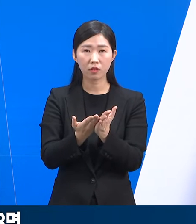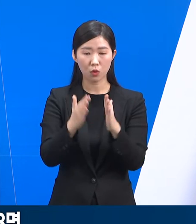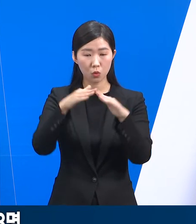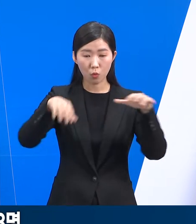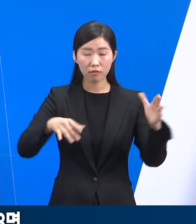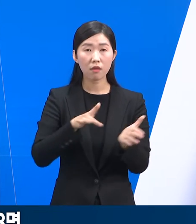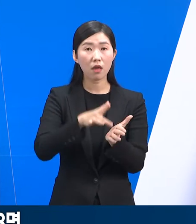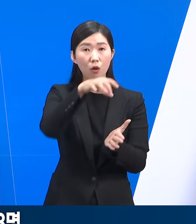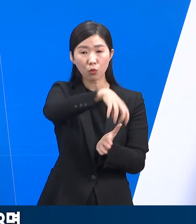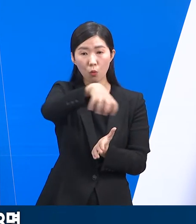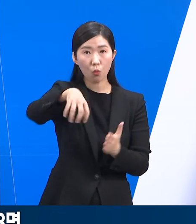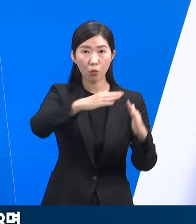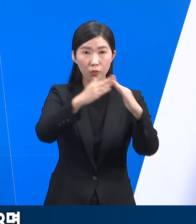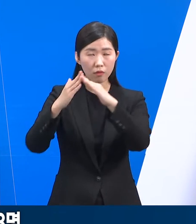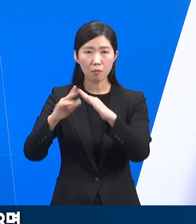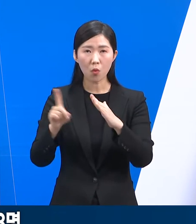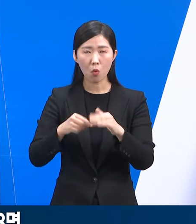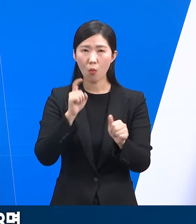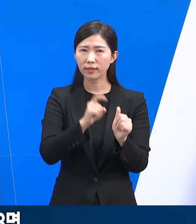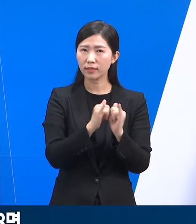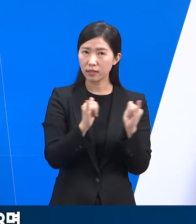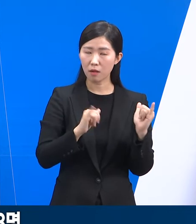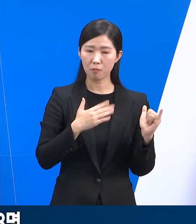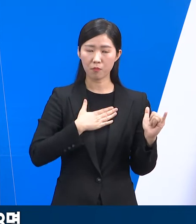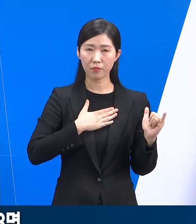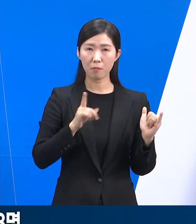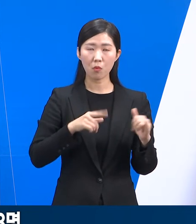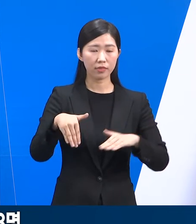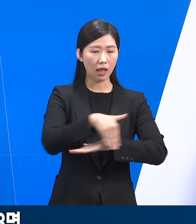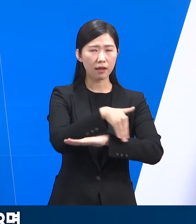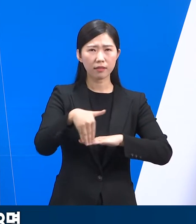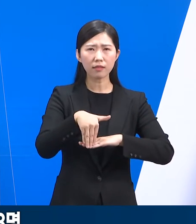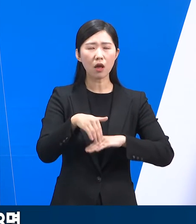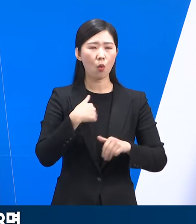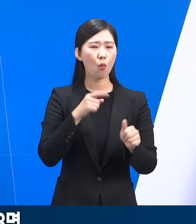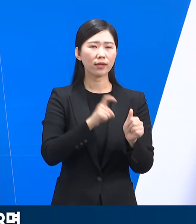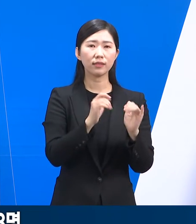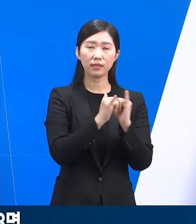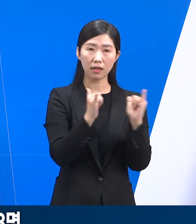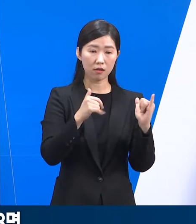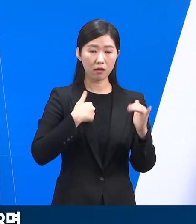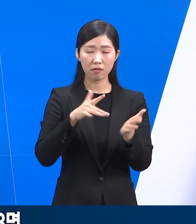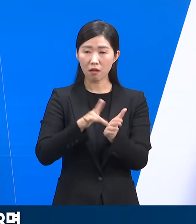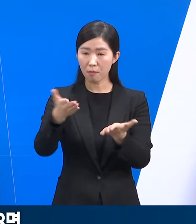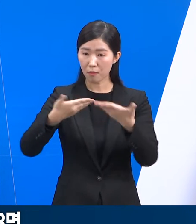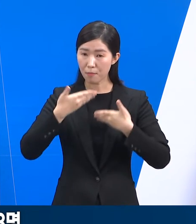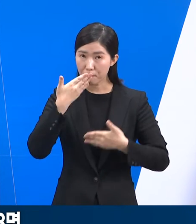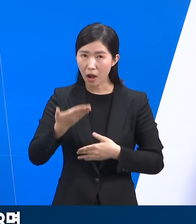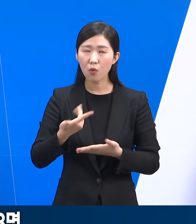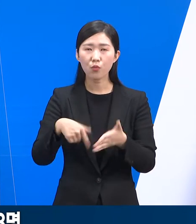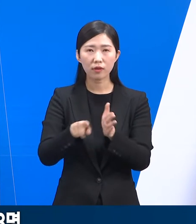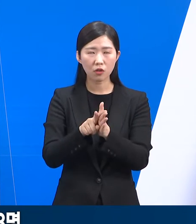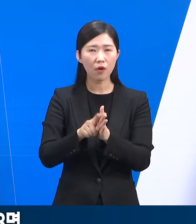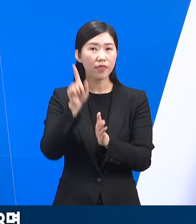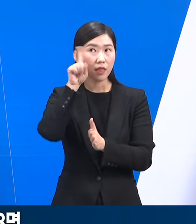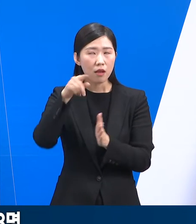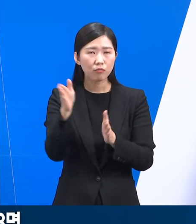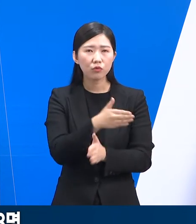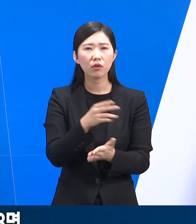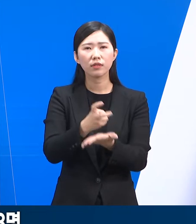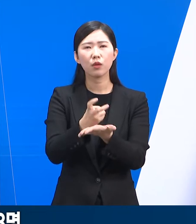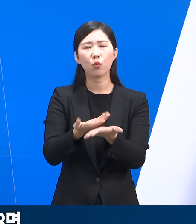약국에서 확진자가 보통 환자분들이 다니던 동네 약국에서도 약을 받을 수 있게끔 내일부터 제도 개선이 이루어지게 됩니다.